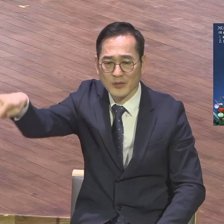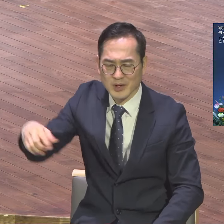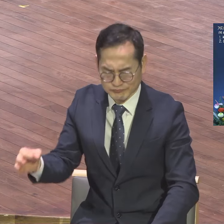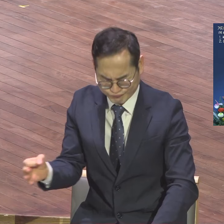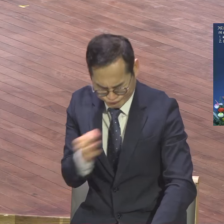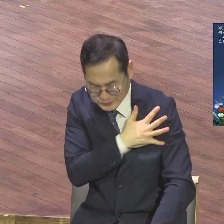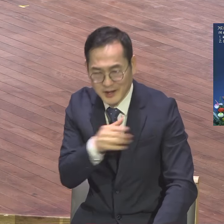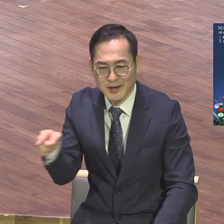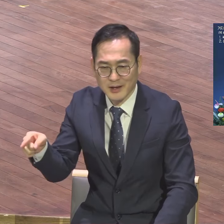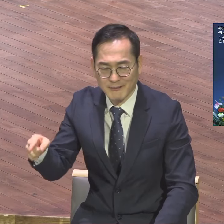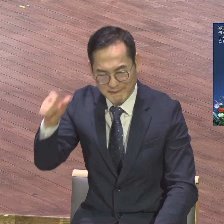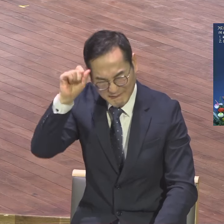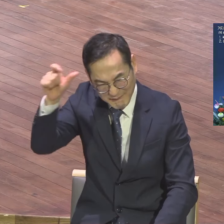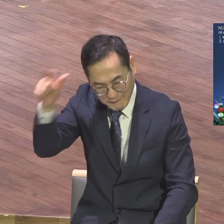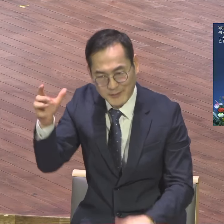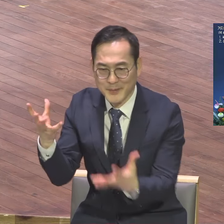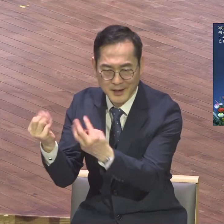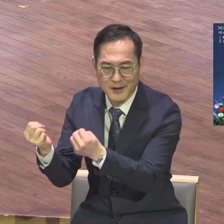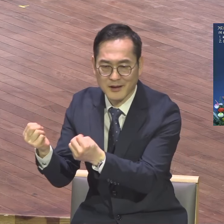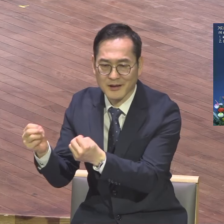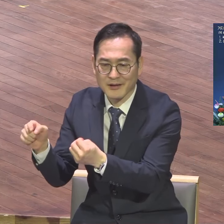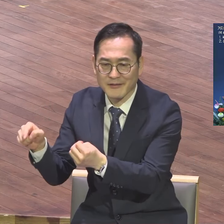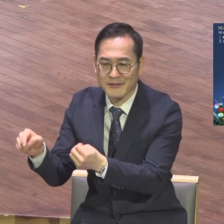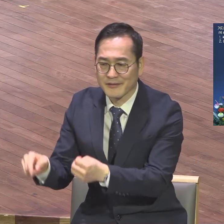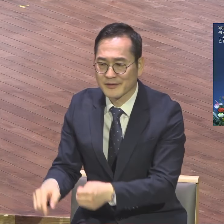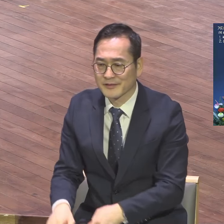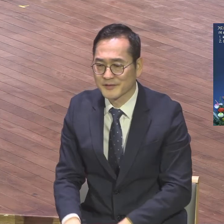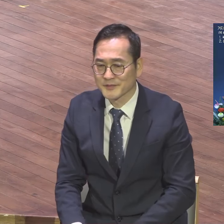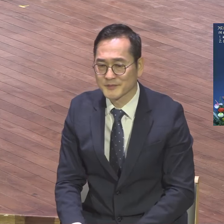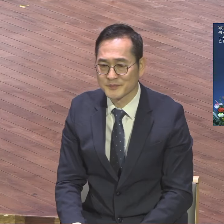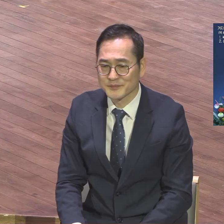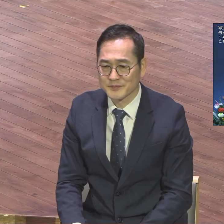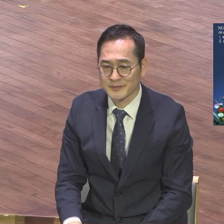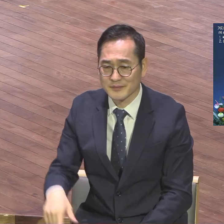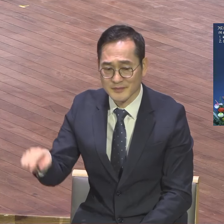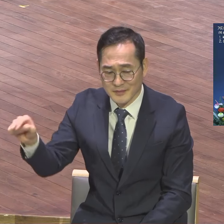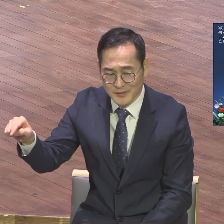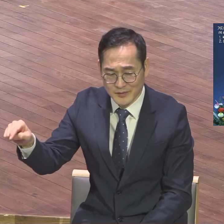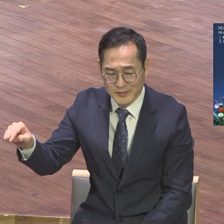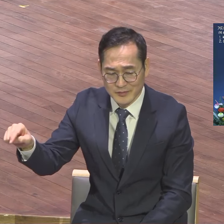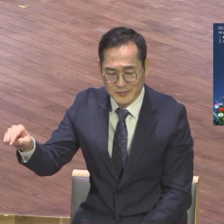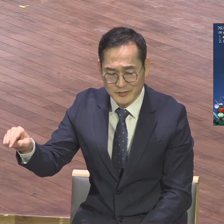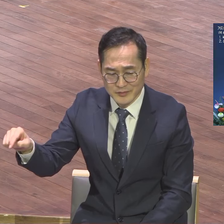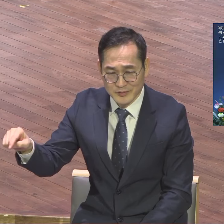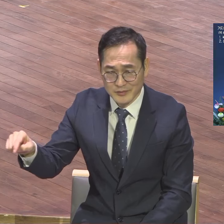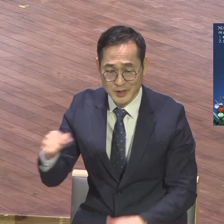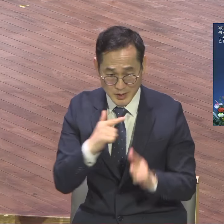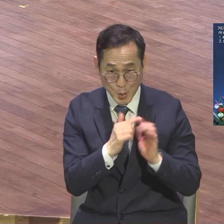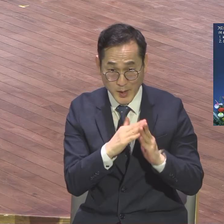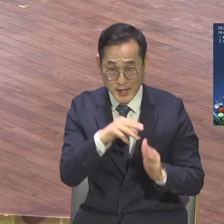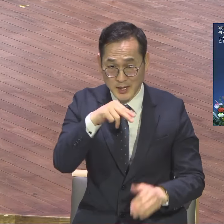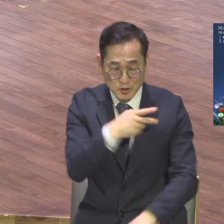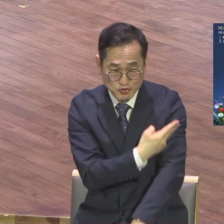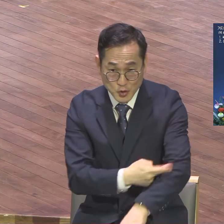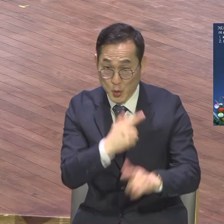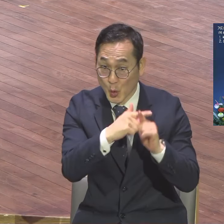제 엘리트를 사는 단지였어요. 거기 시원우에 가깝잖아요. 그럼 10분 거리니까